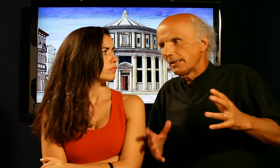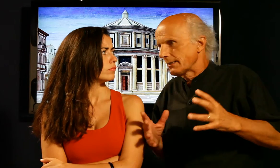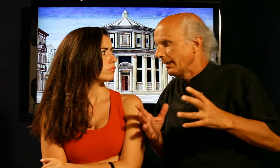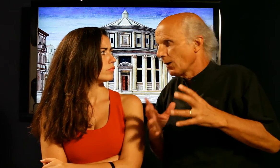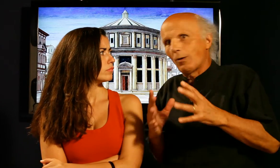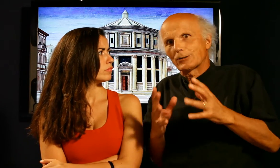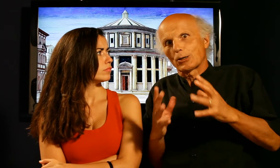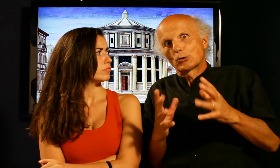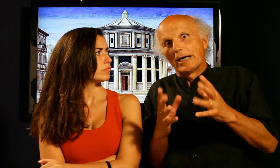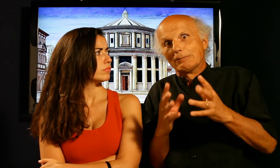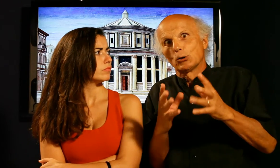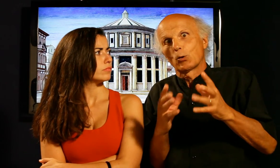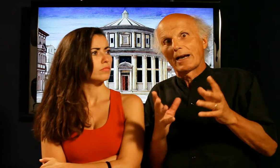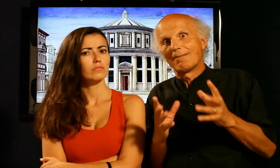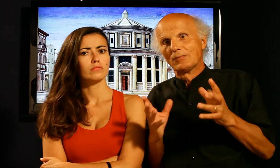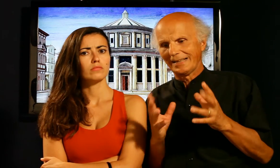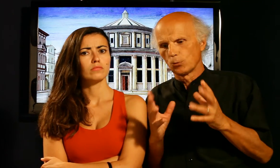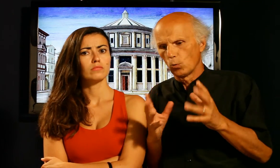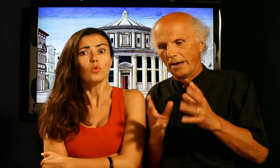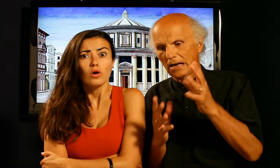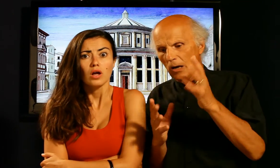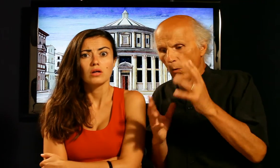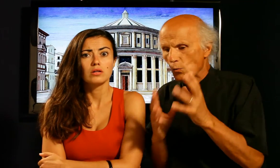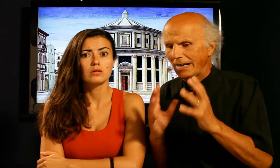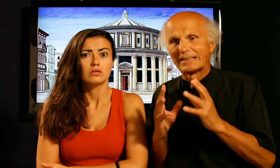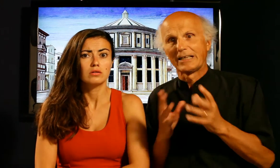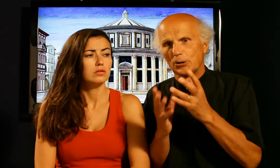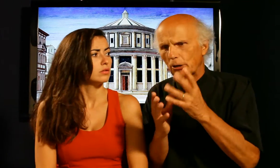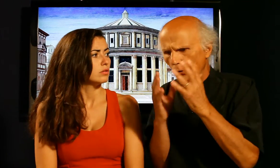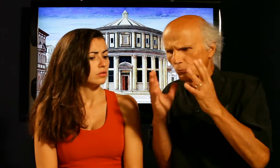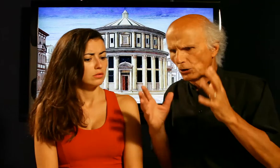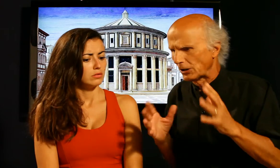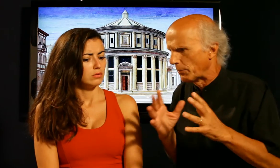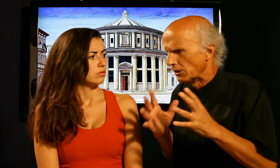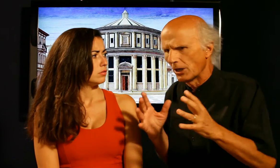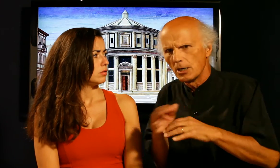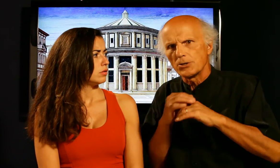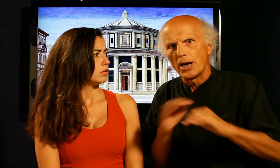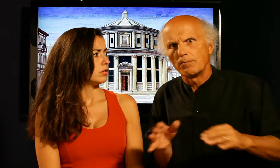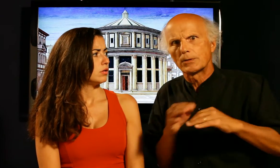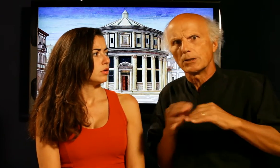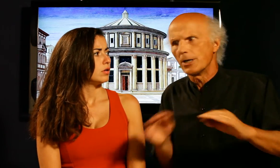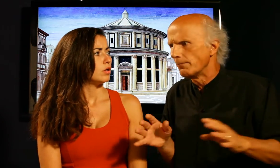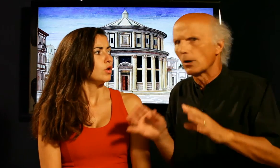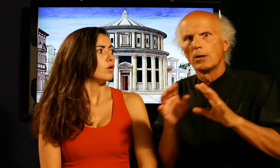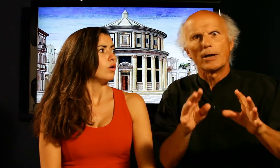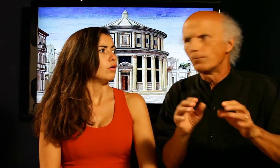mette 442 un casino che non ci si capisce niente di niente niente